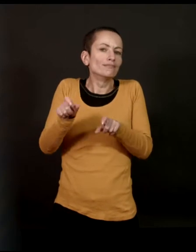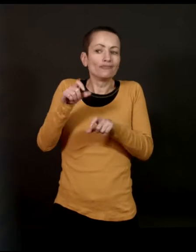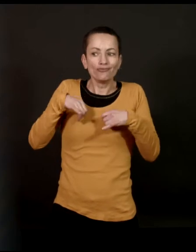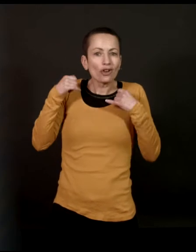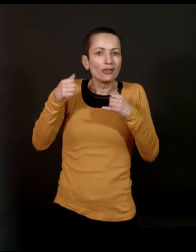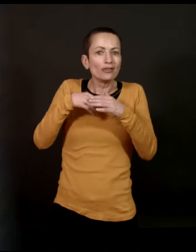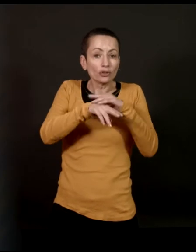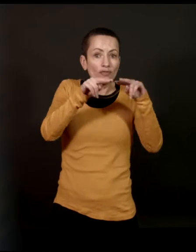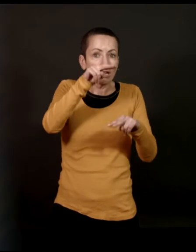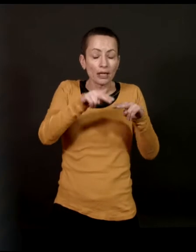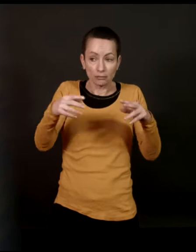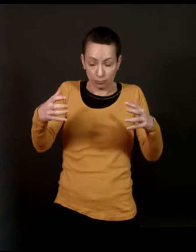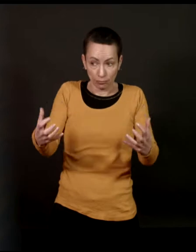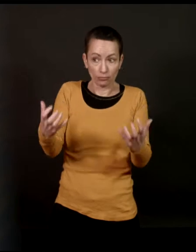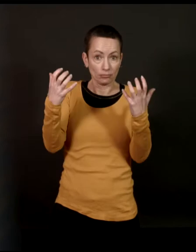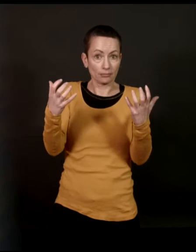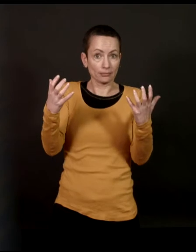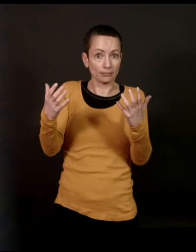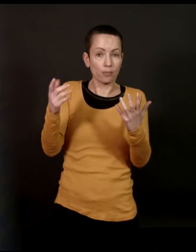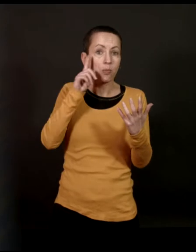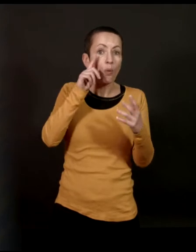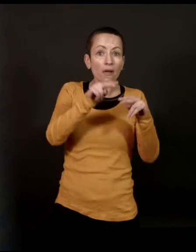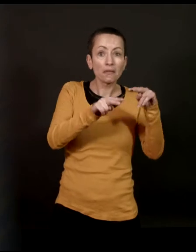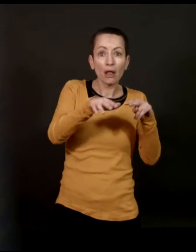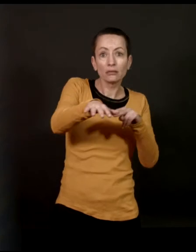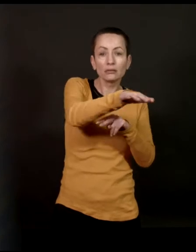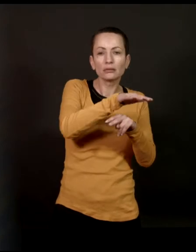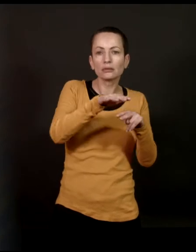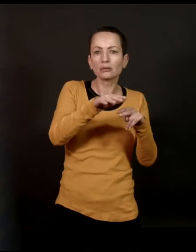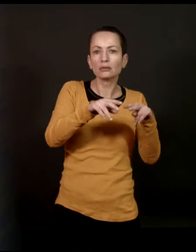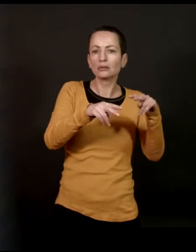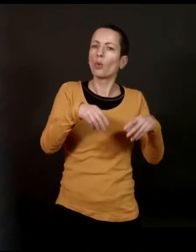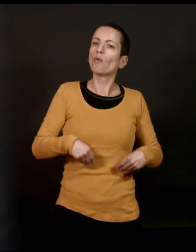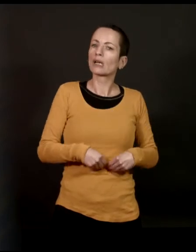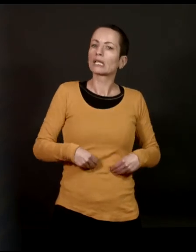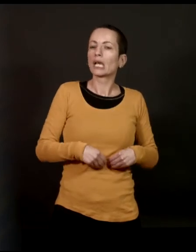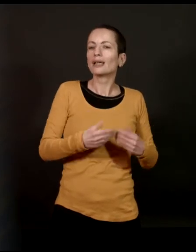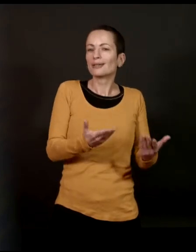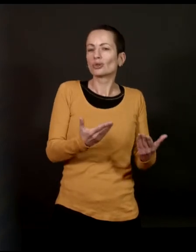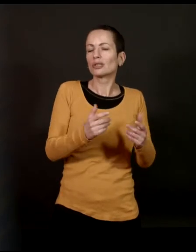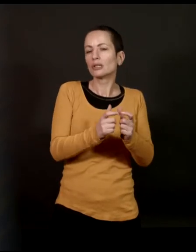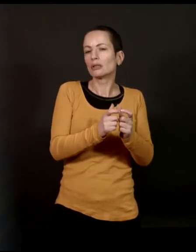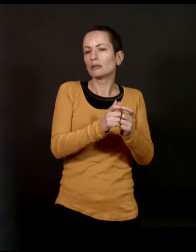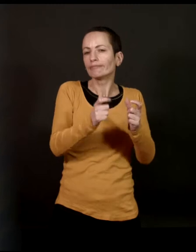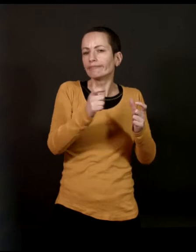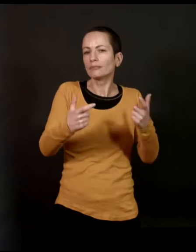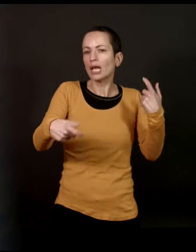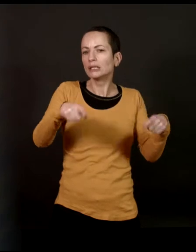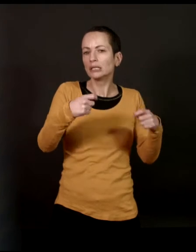gens-là dans ce village est total, puisque le village, lui, est un bourg ouvrier aujourd'hui parce que c'est la Plastique Vallée. Donc,